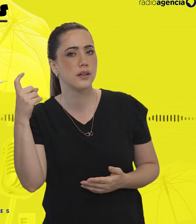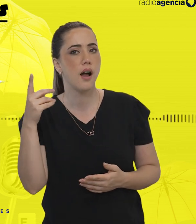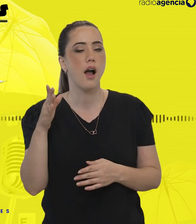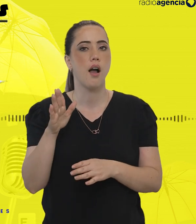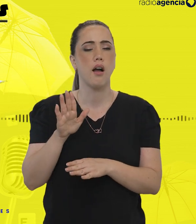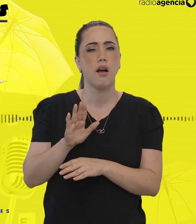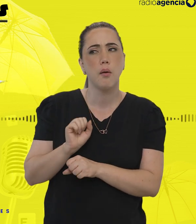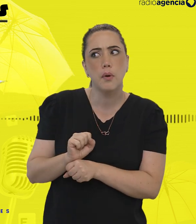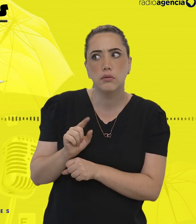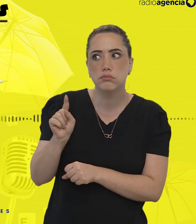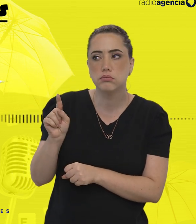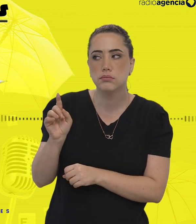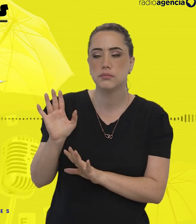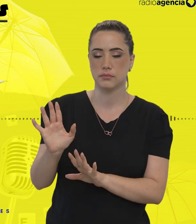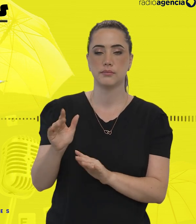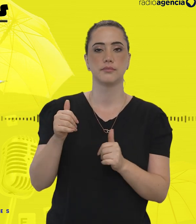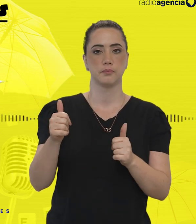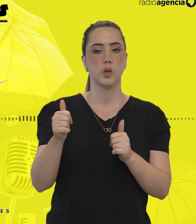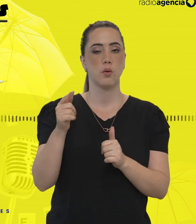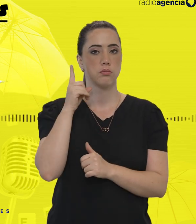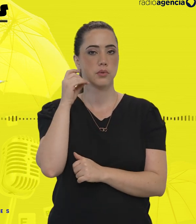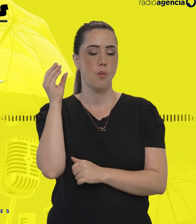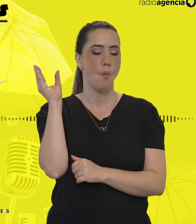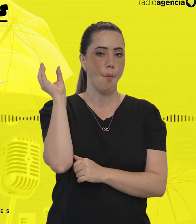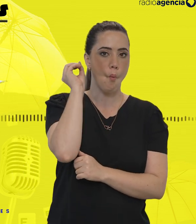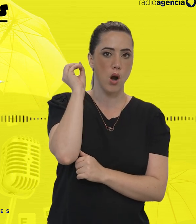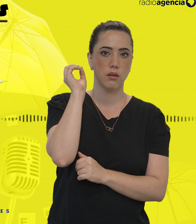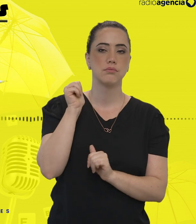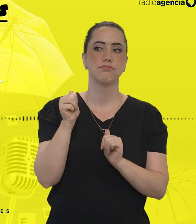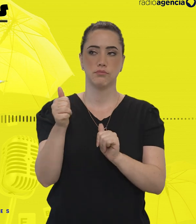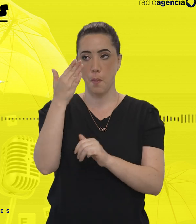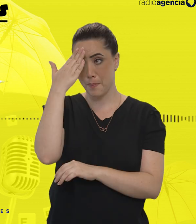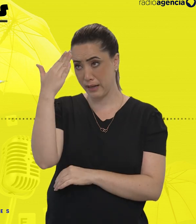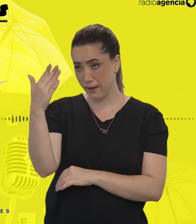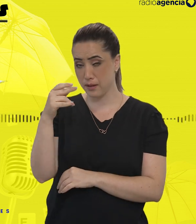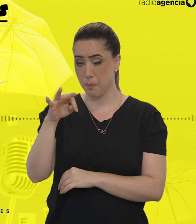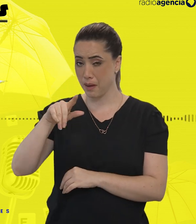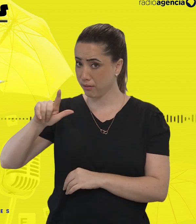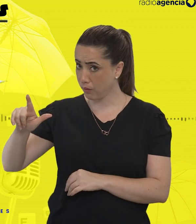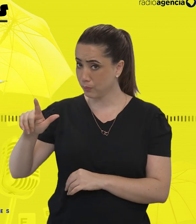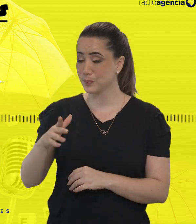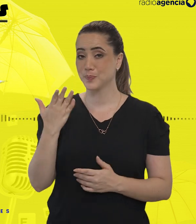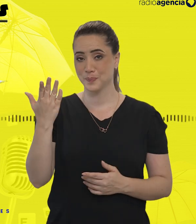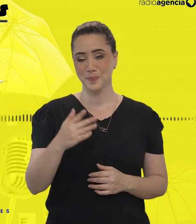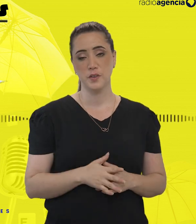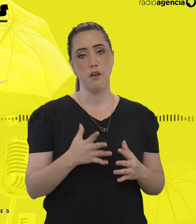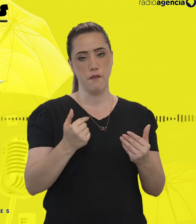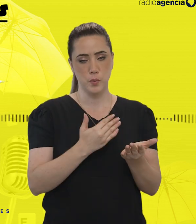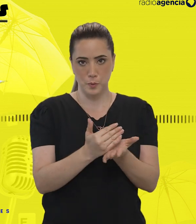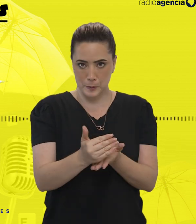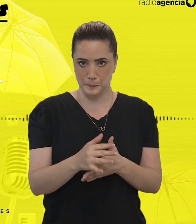Agorinha. Obrigado, Pardal. Então, sem mais demora, bora pra abertura.